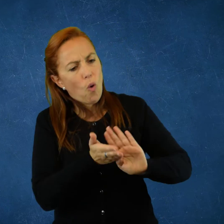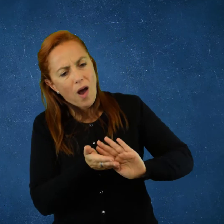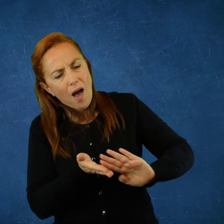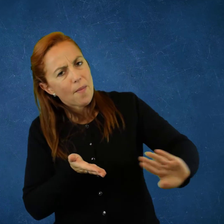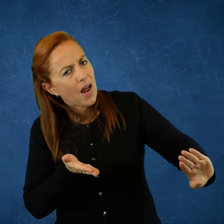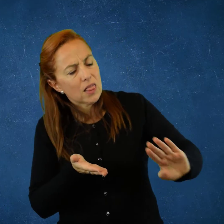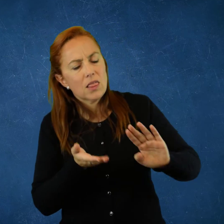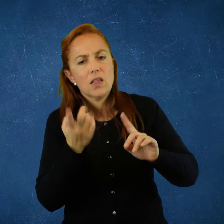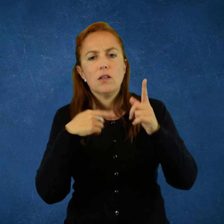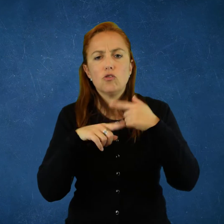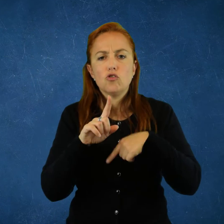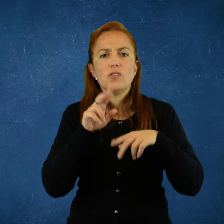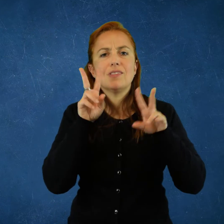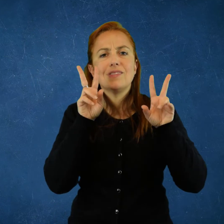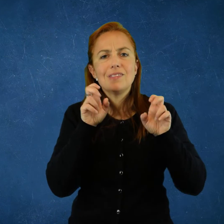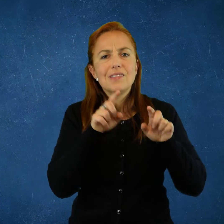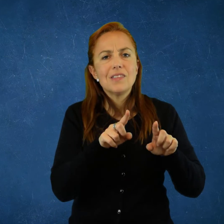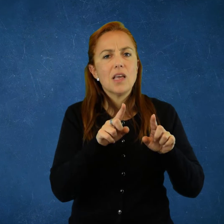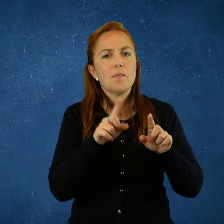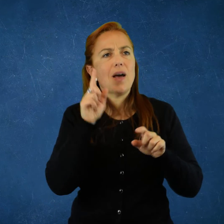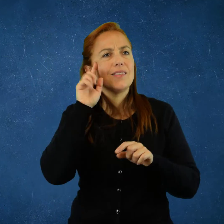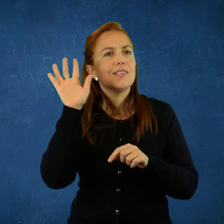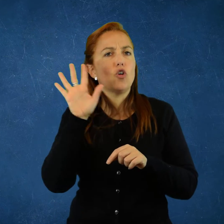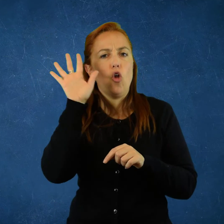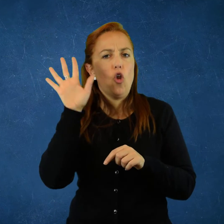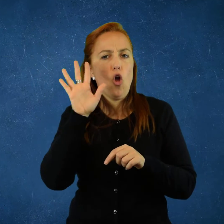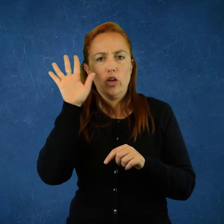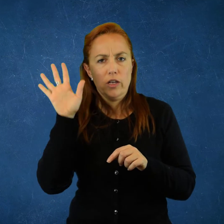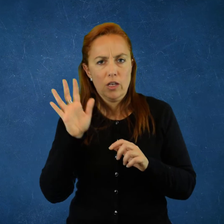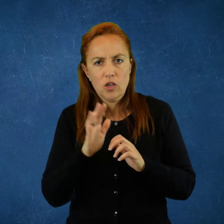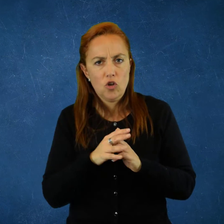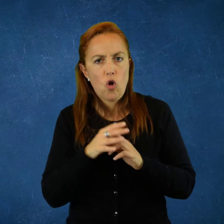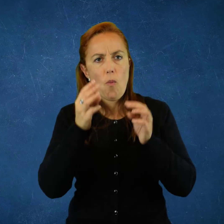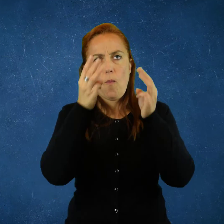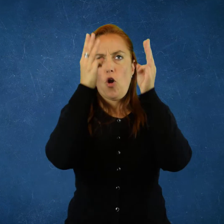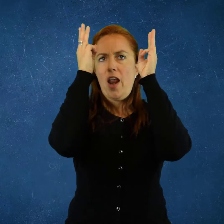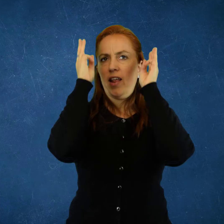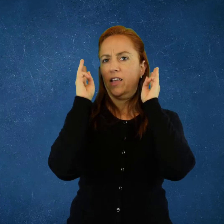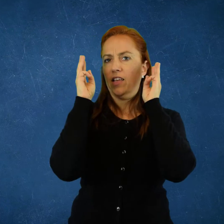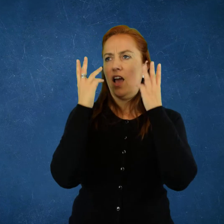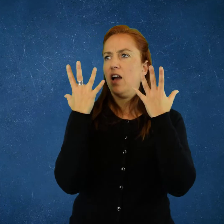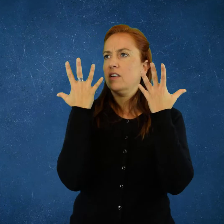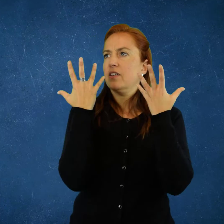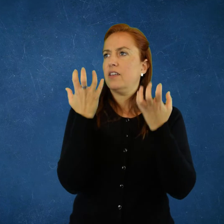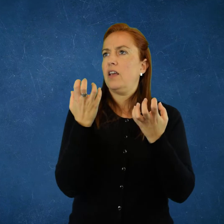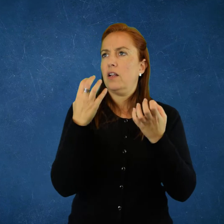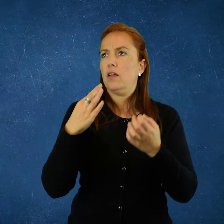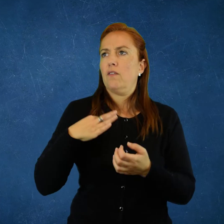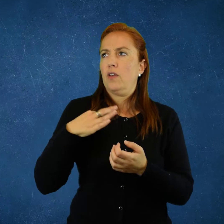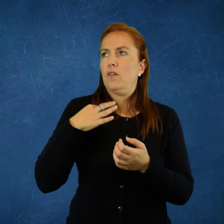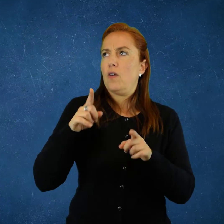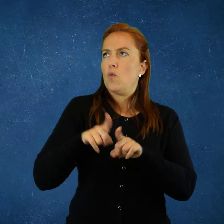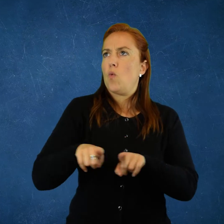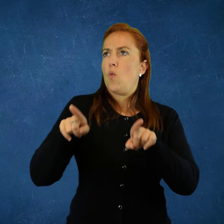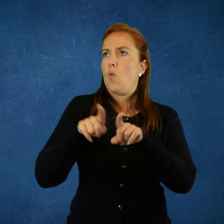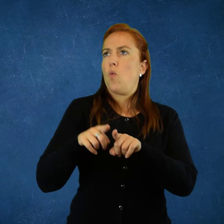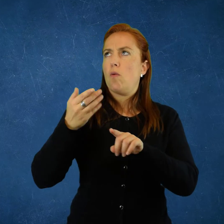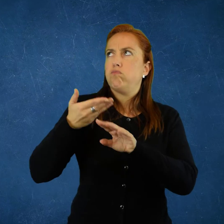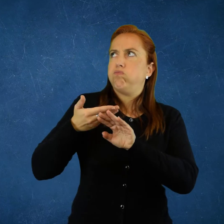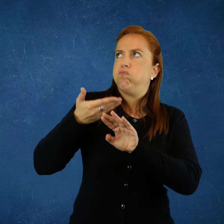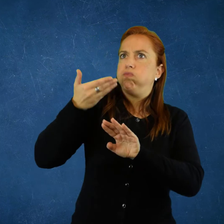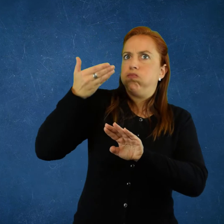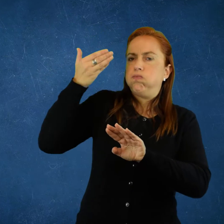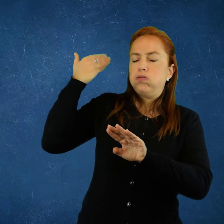Ese no es un tema que tenga que ver con la economía. Es un tema que tiene que ver con razones hasta de orden psicológico. De esas